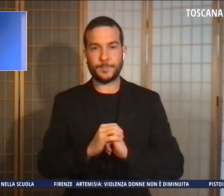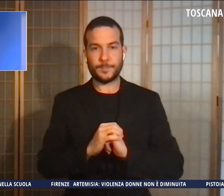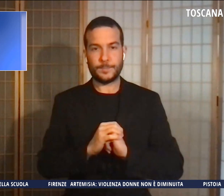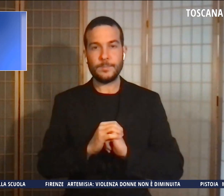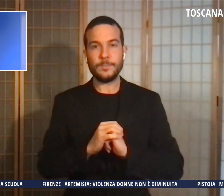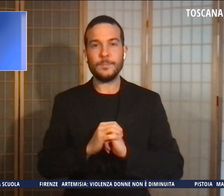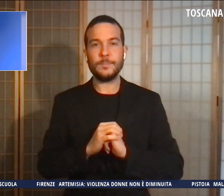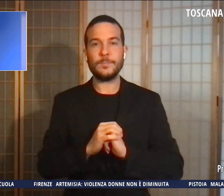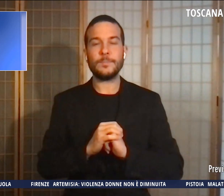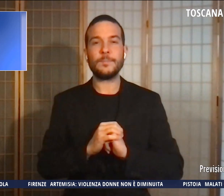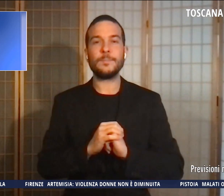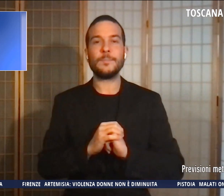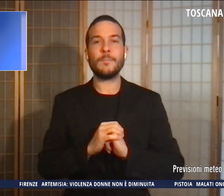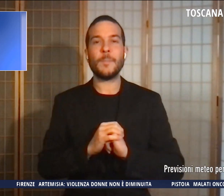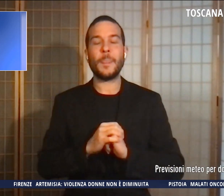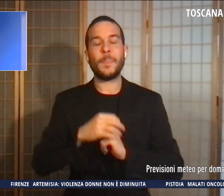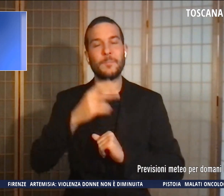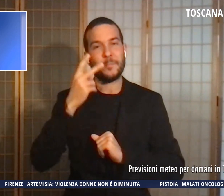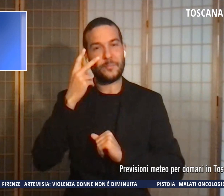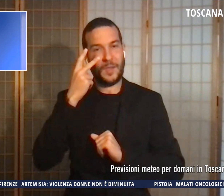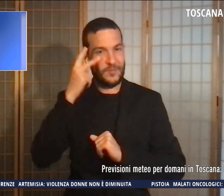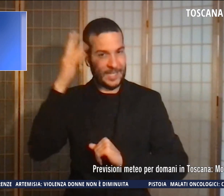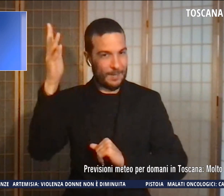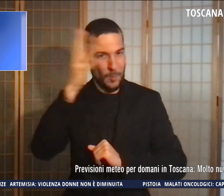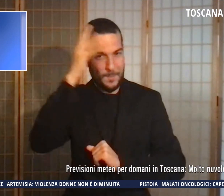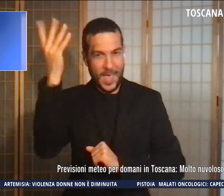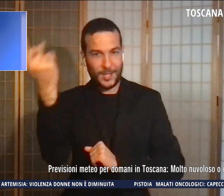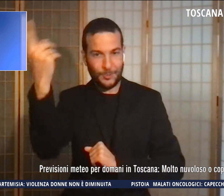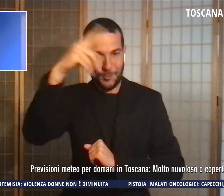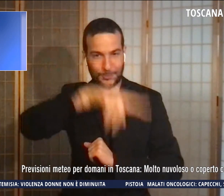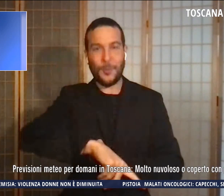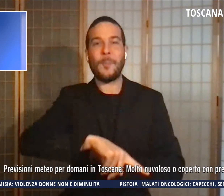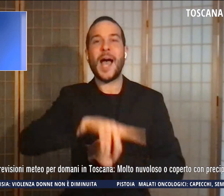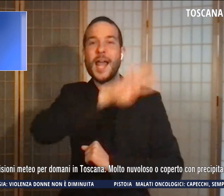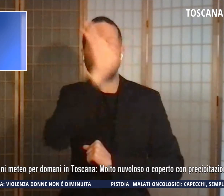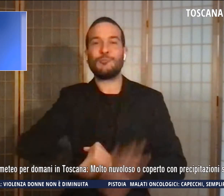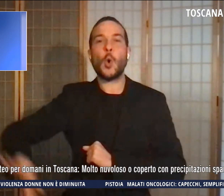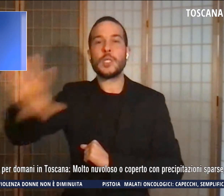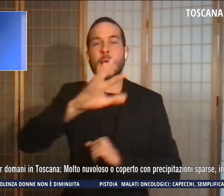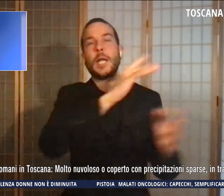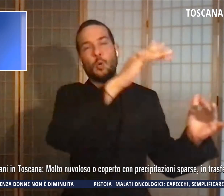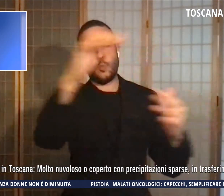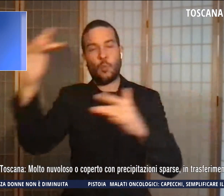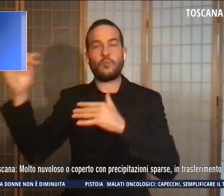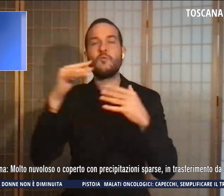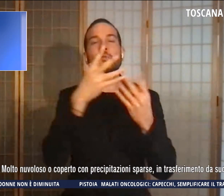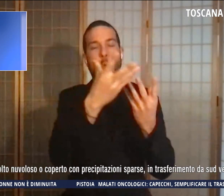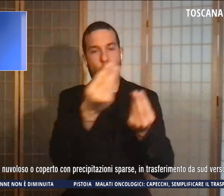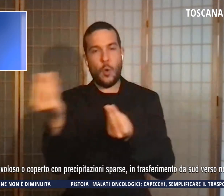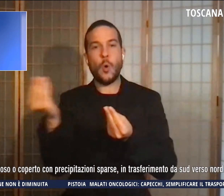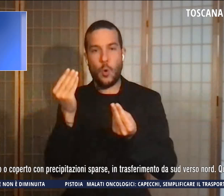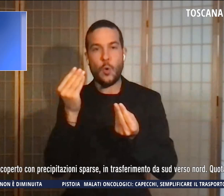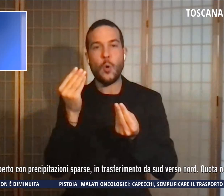E siamo arrivati alle previsioni del tempo per domani in Toscana molto nuvoloso o coperto con